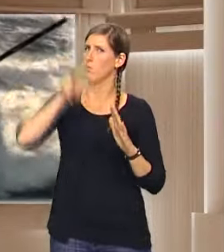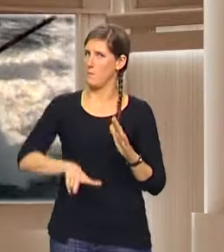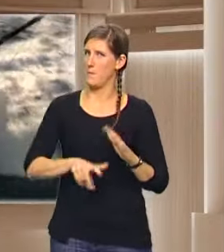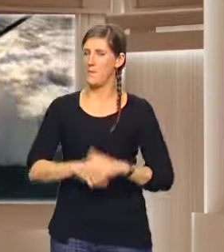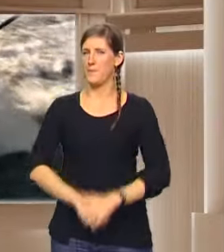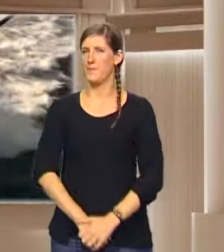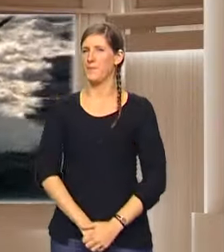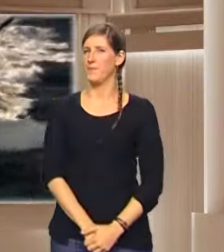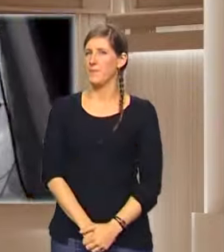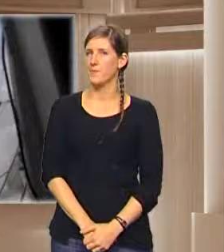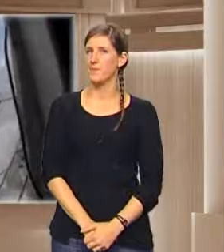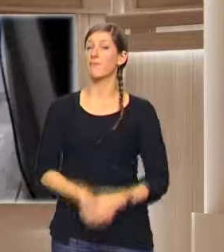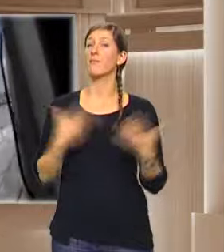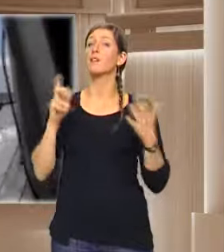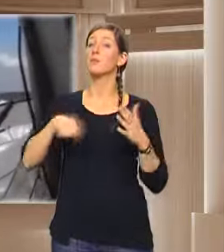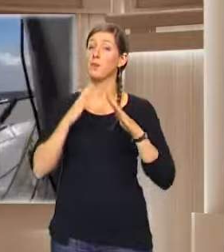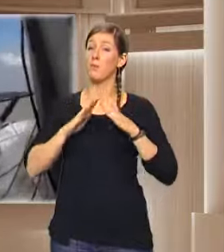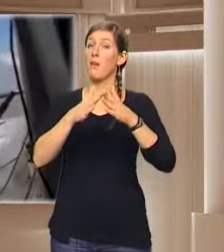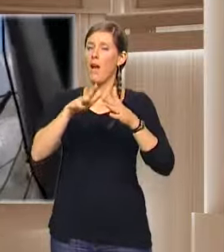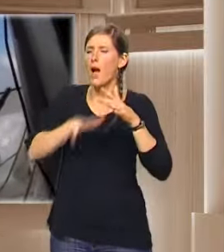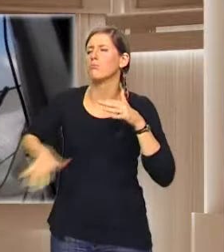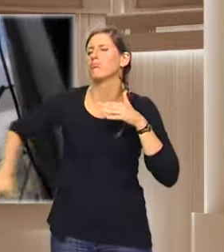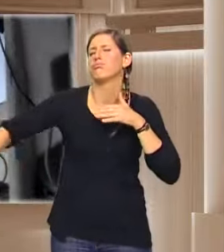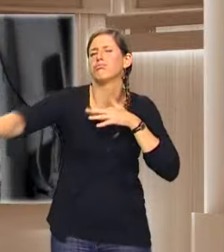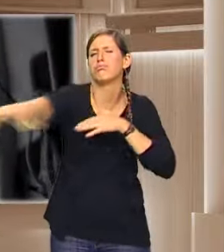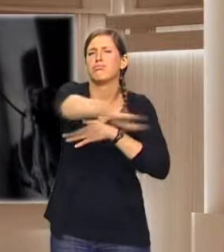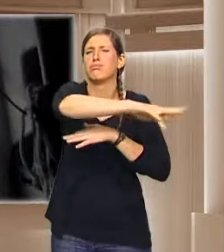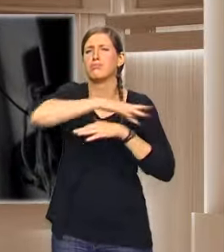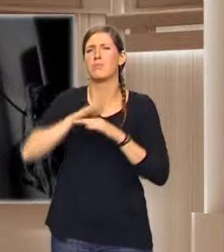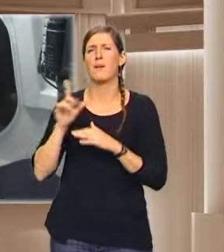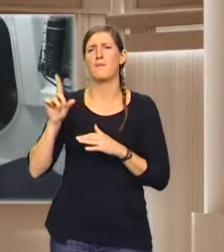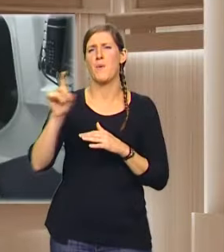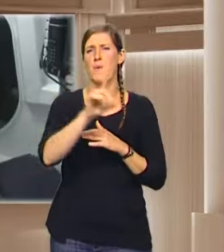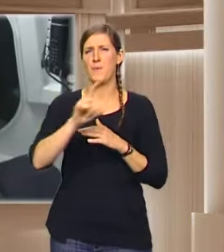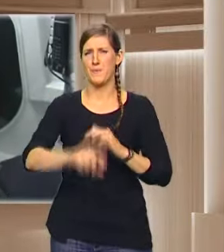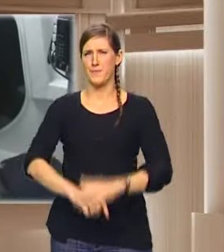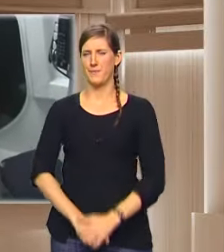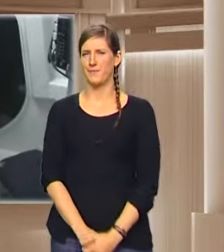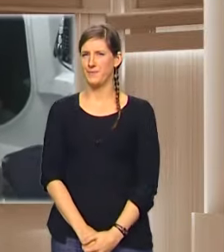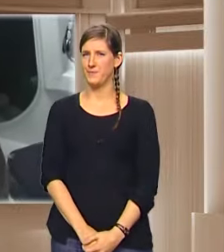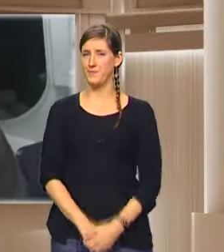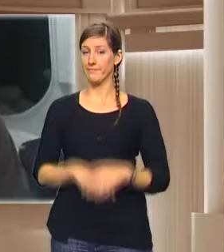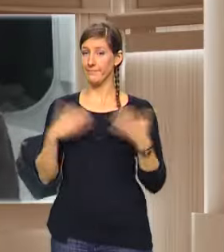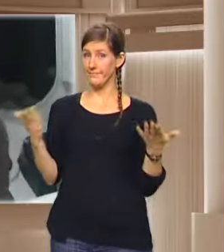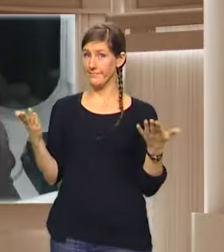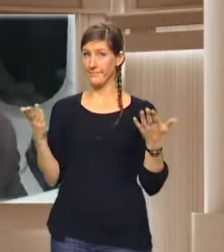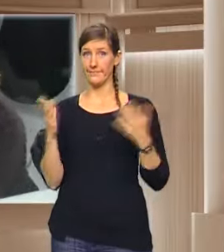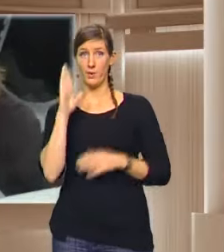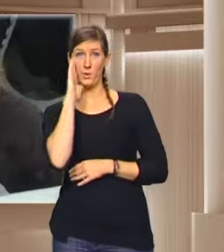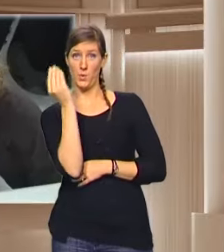mois avec tout autour la plus grande piscine du monde. Dormez-vous sur un rendez-vous ? Je dors ici, justement. J'ai